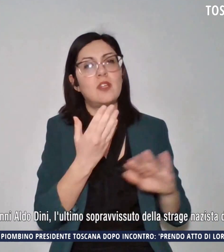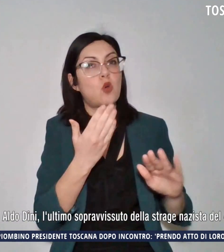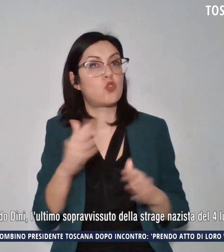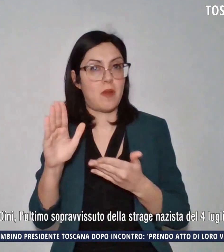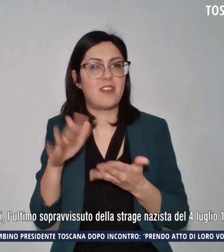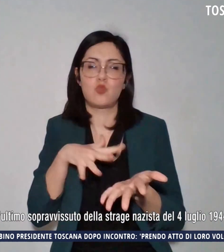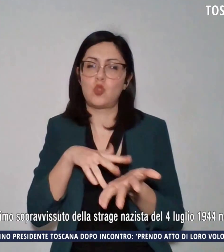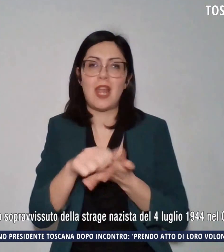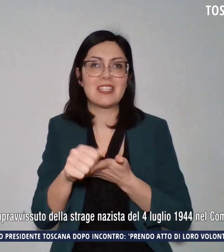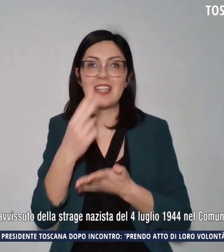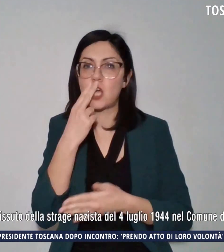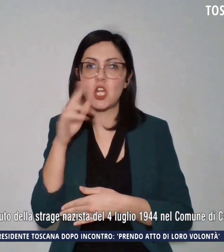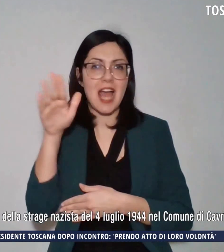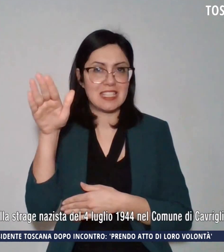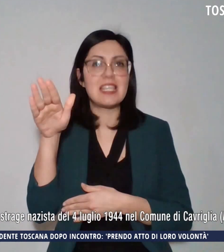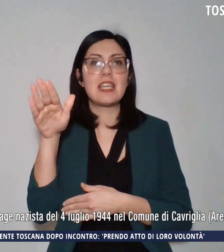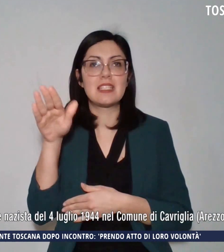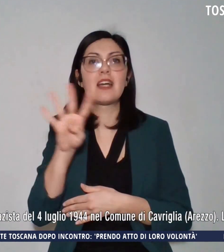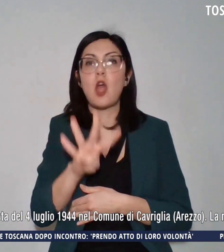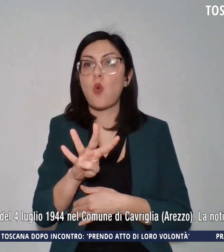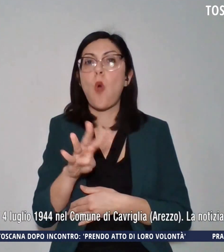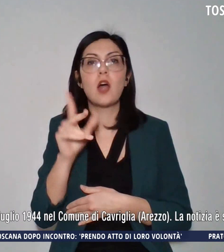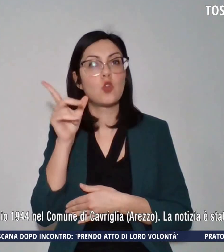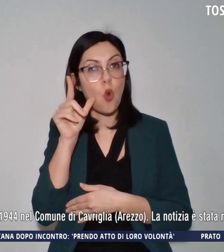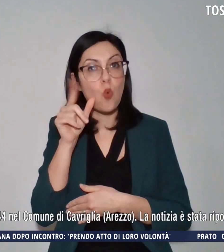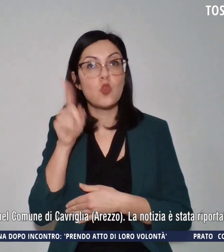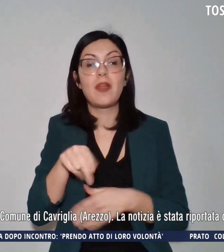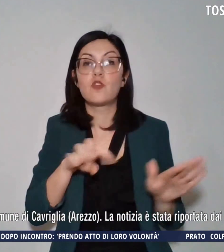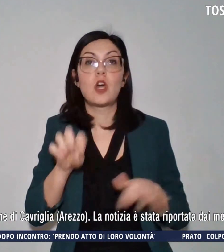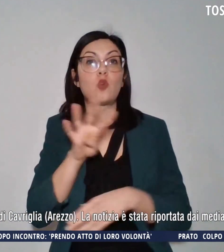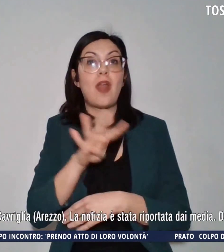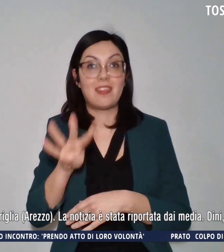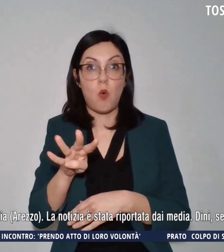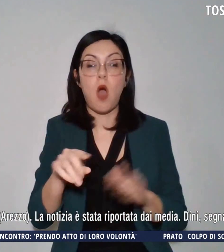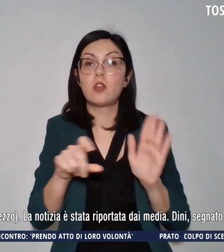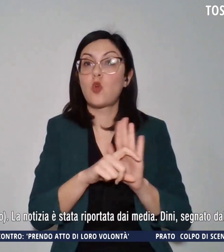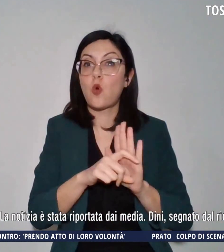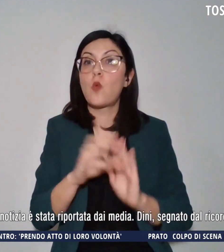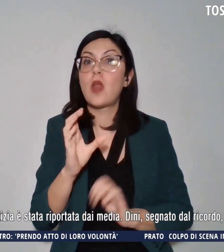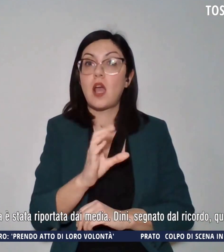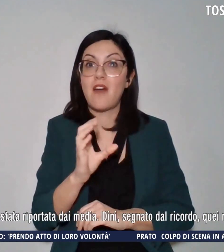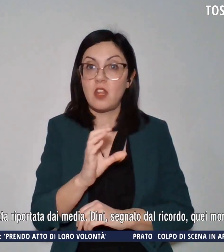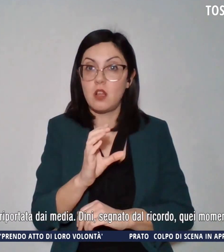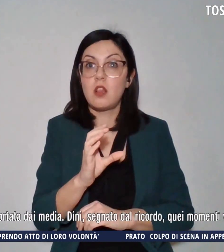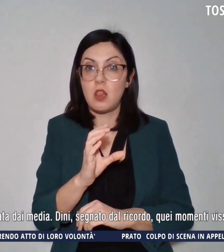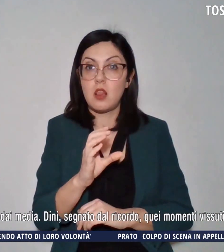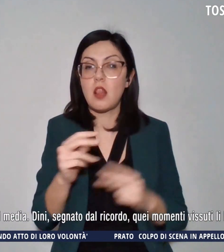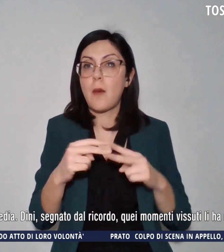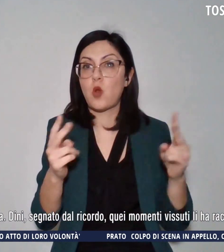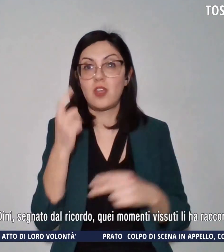del 4 luglio 1944 nel comune di Cavriglia, provincia di Arezzo.